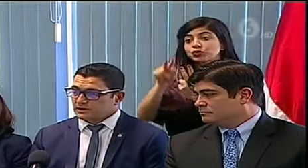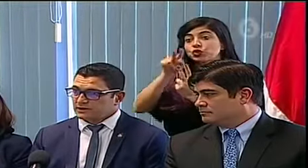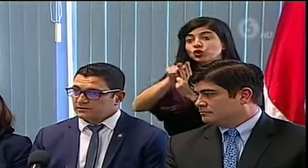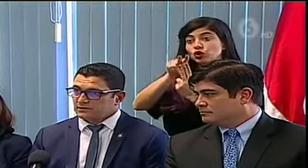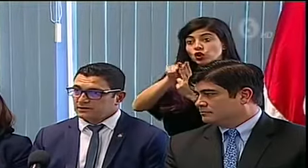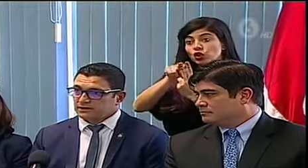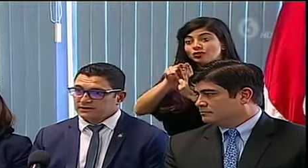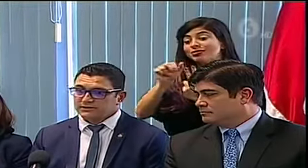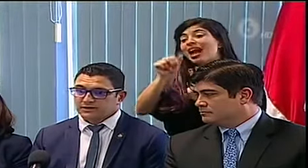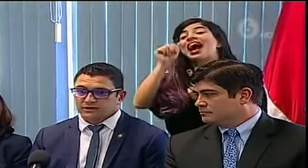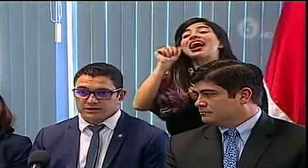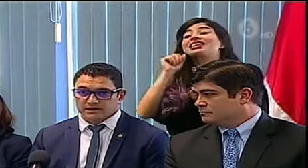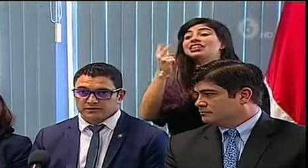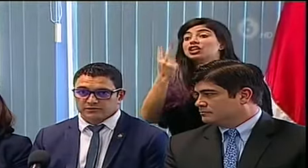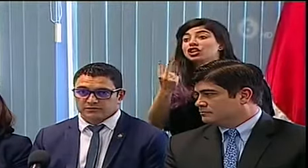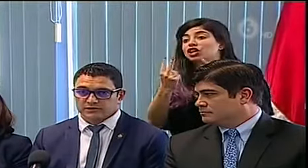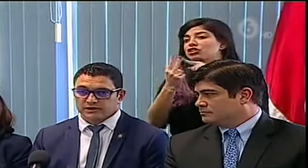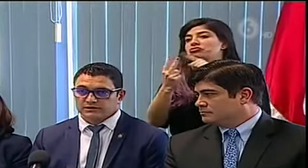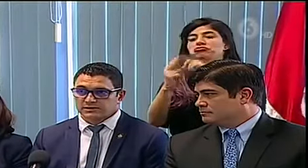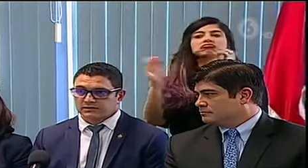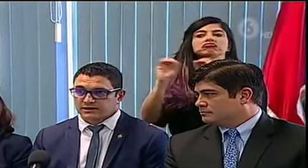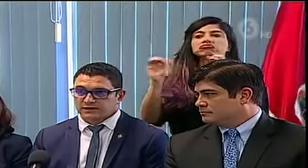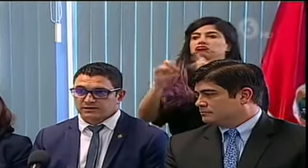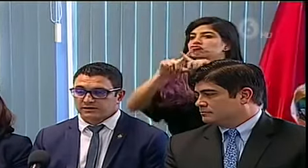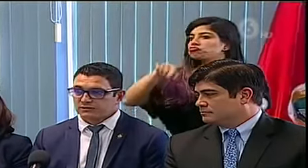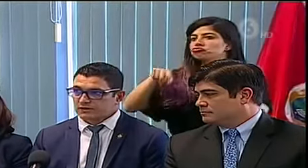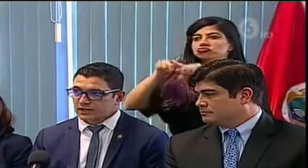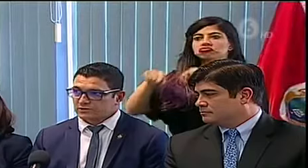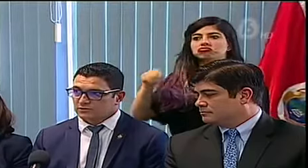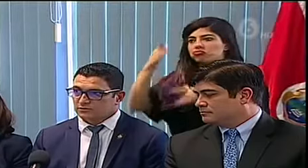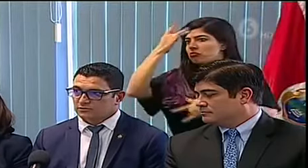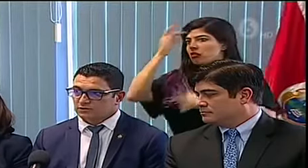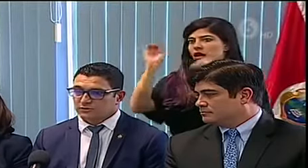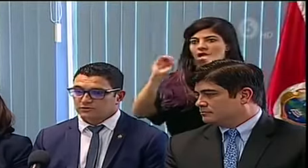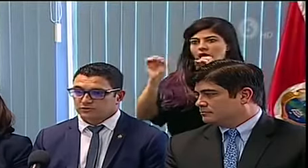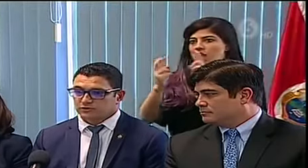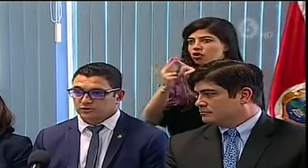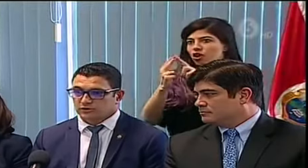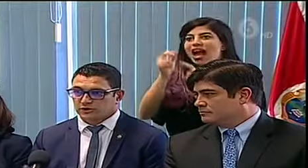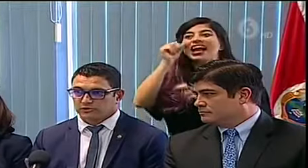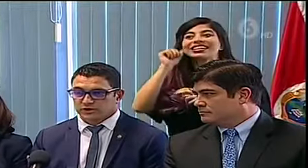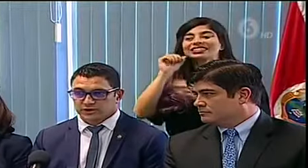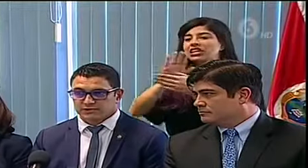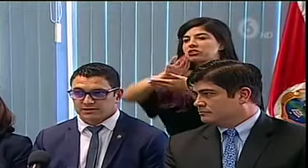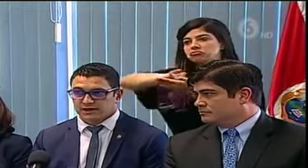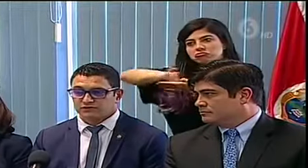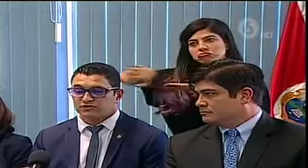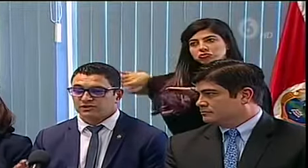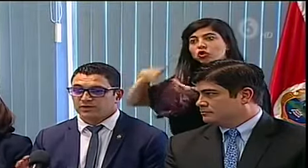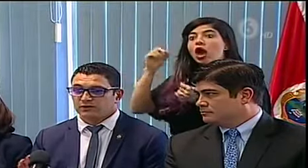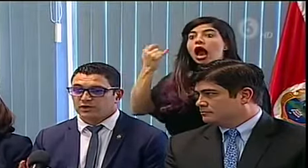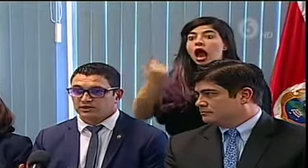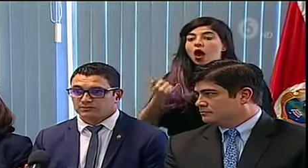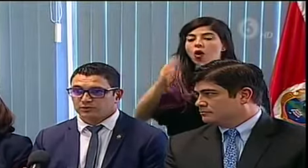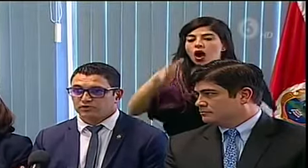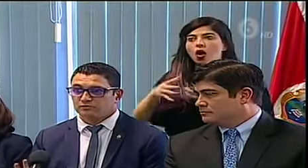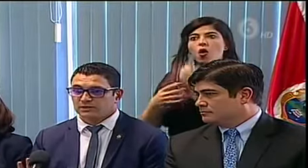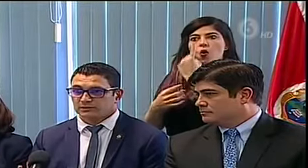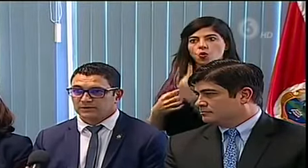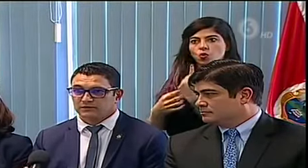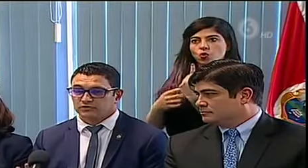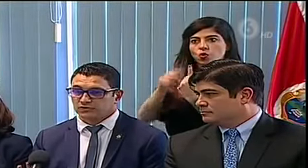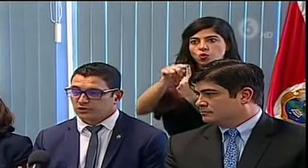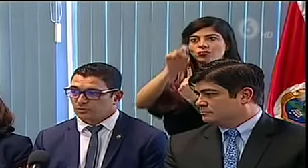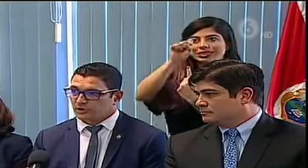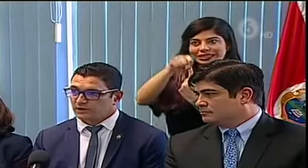que estaban pendientes del día de ayer salen negativos, así que se descartan esos casos. Por el momento solo tenemos este caso, sin embargo, el esposo